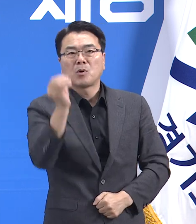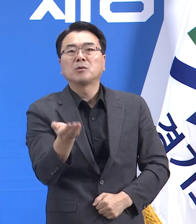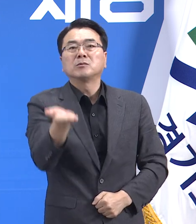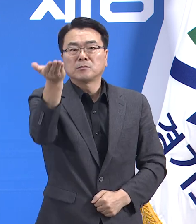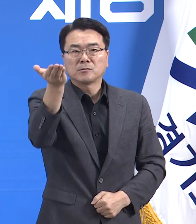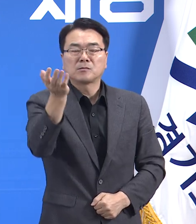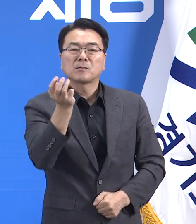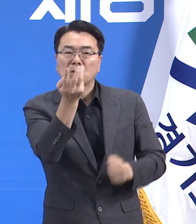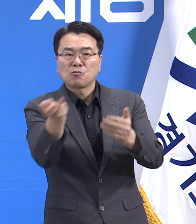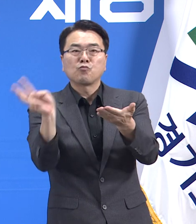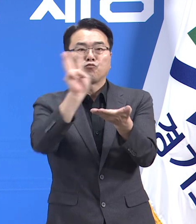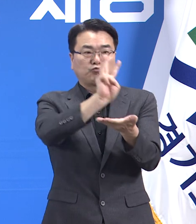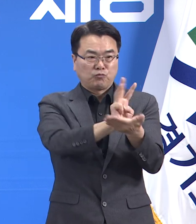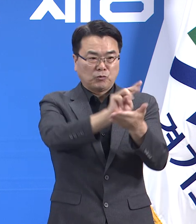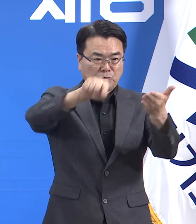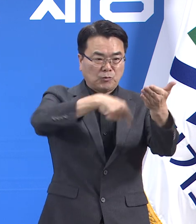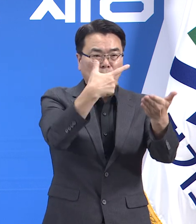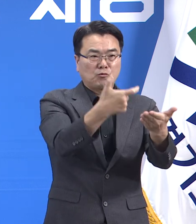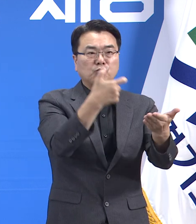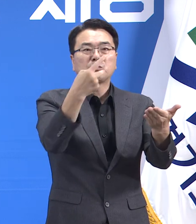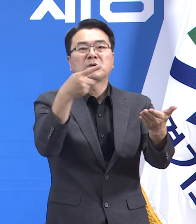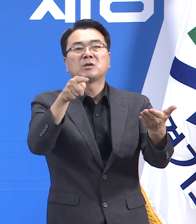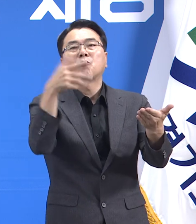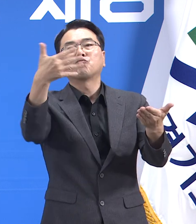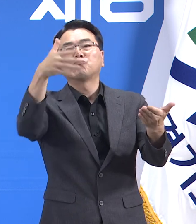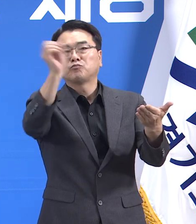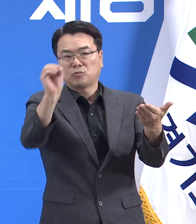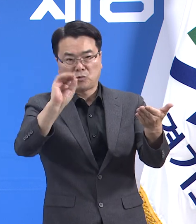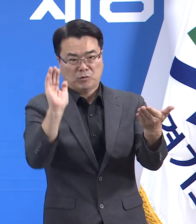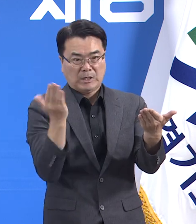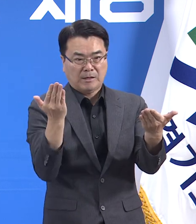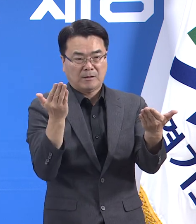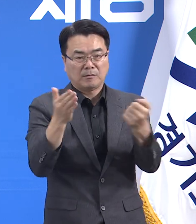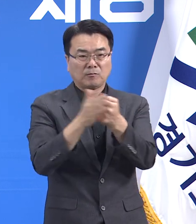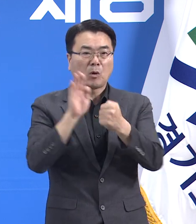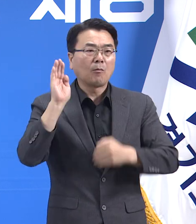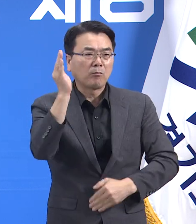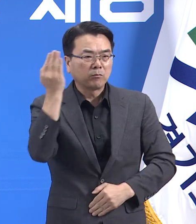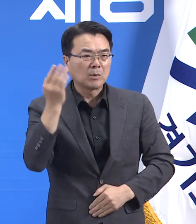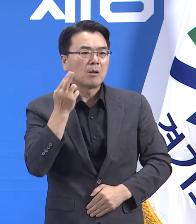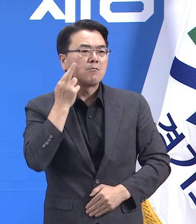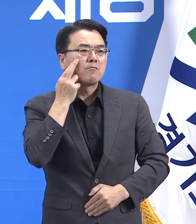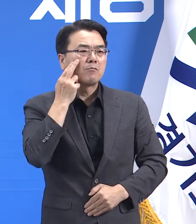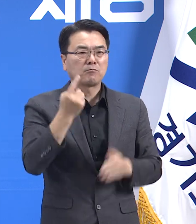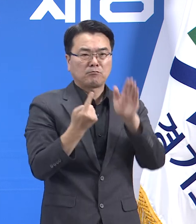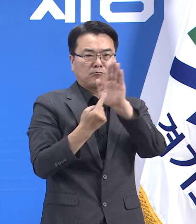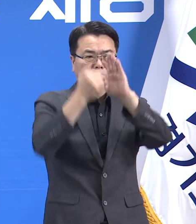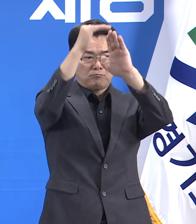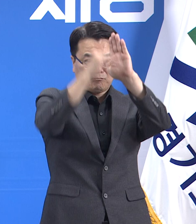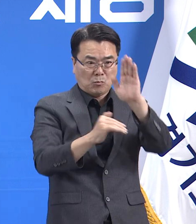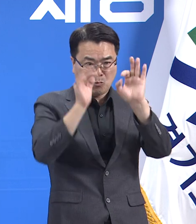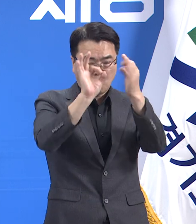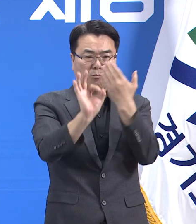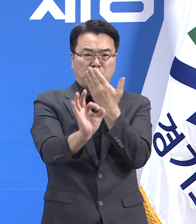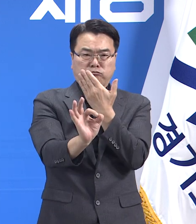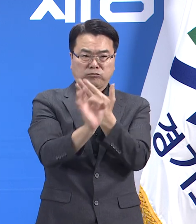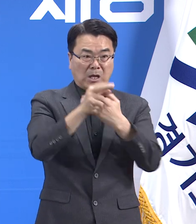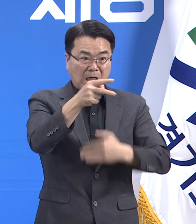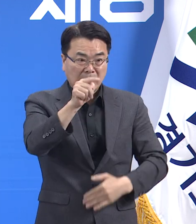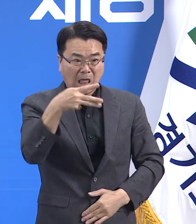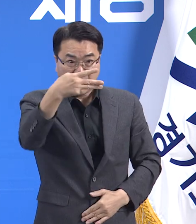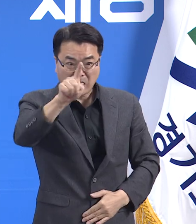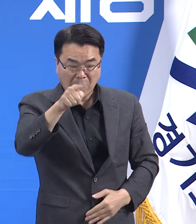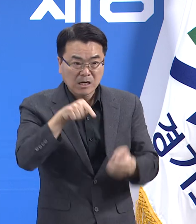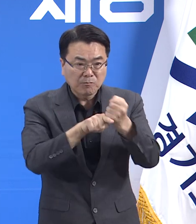델타 변이 검출률은 62.9%입니다. 최근에 발표된 미국 CDC 보고서에 따르면 델타 변이는